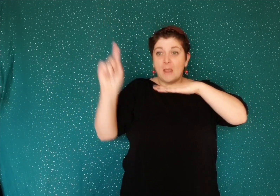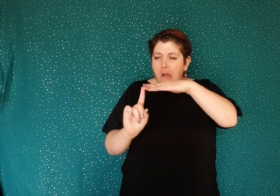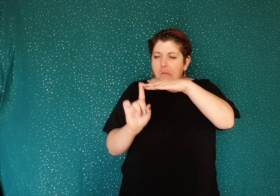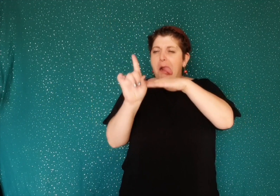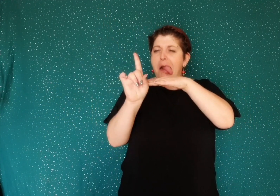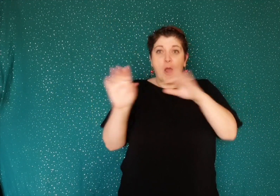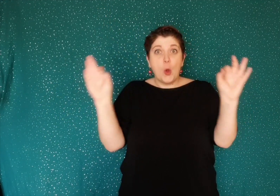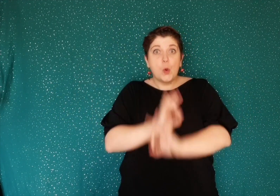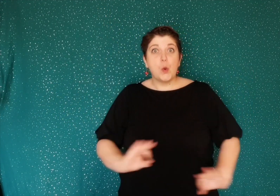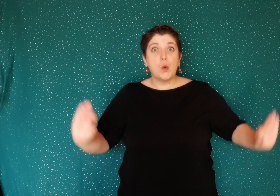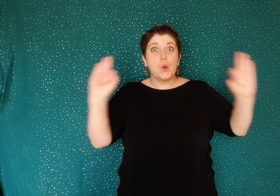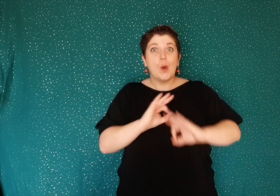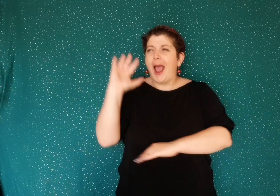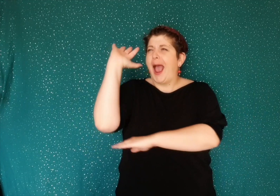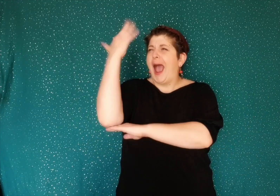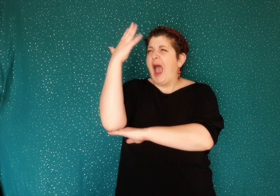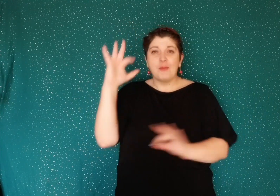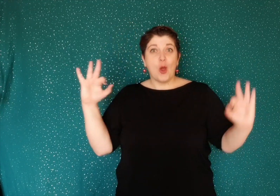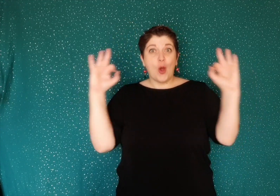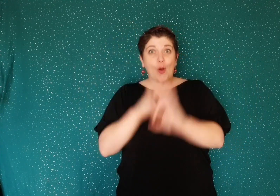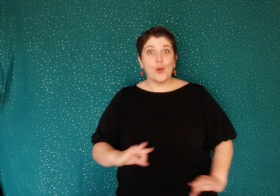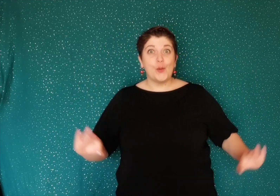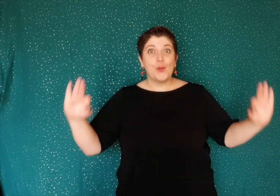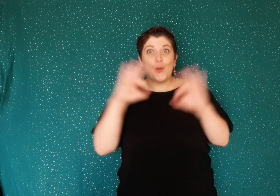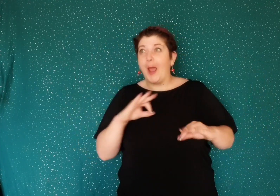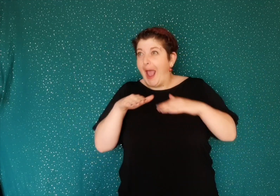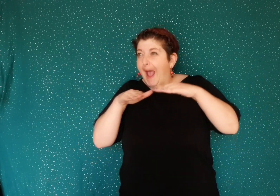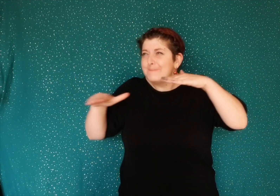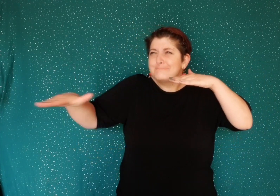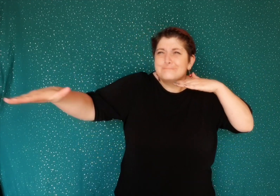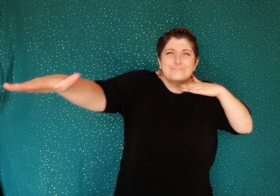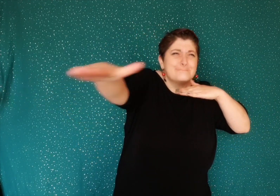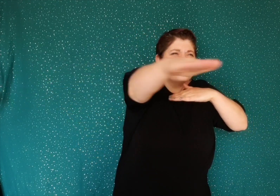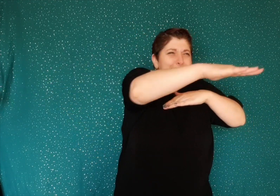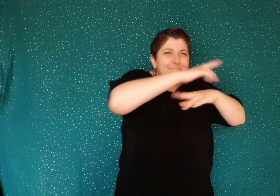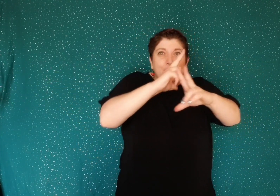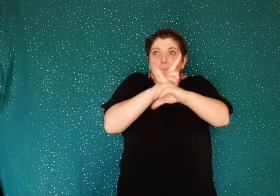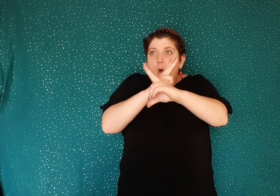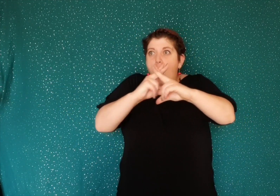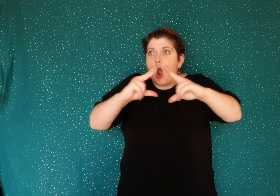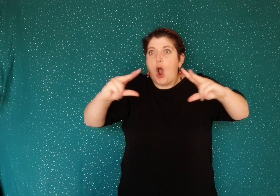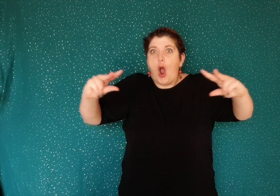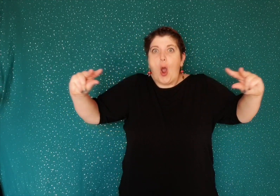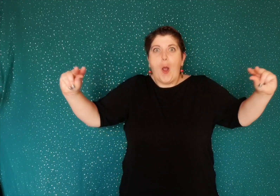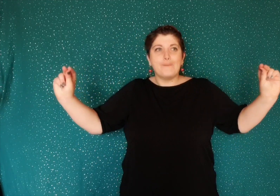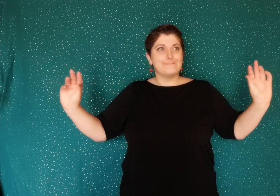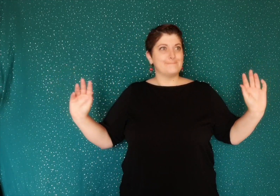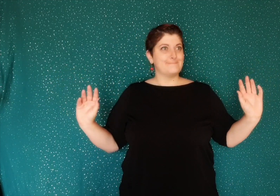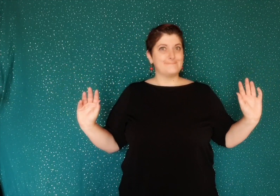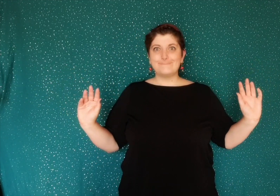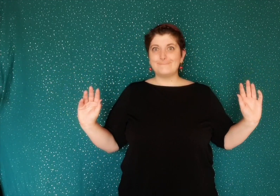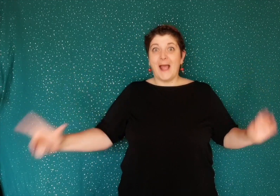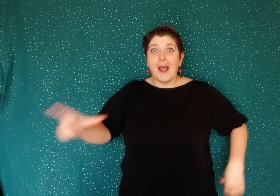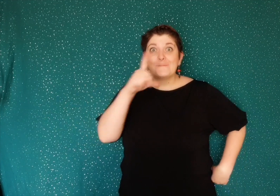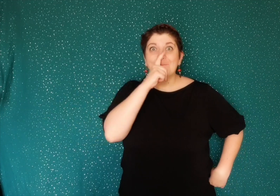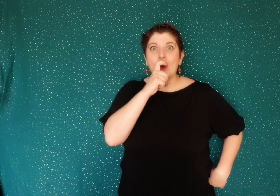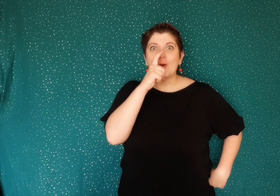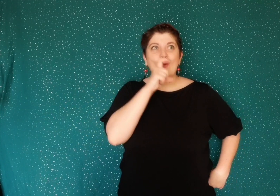plus rien ne dépasse plus d'arbres du tout tout est propre et net